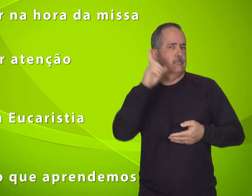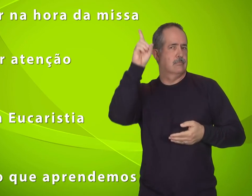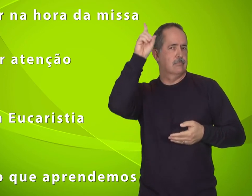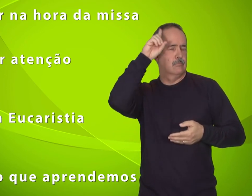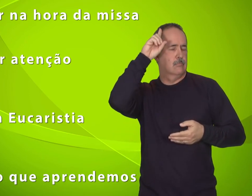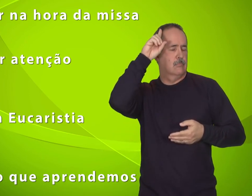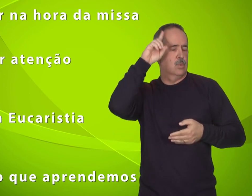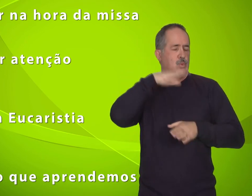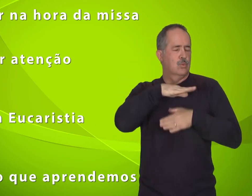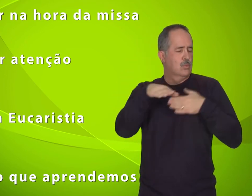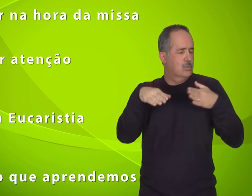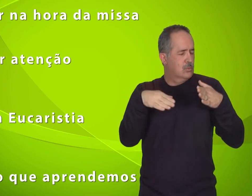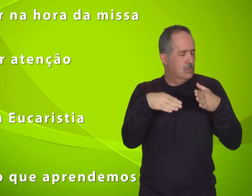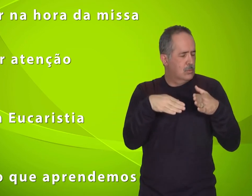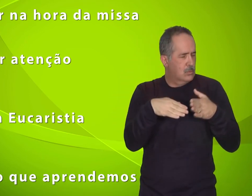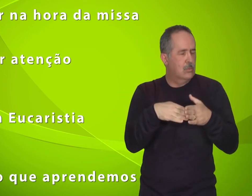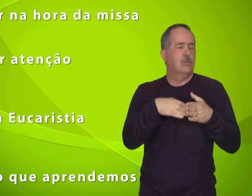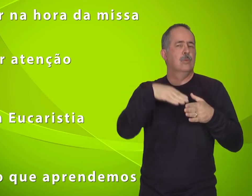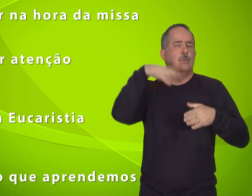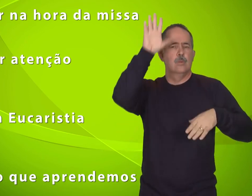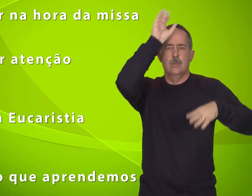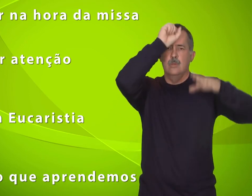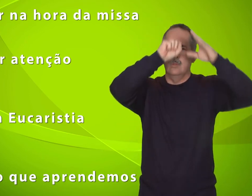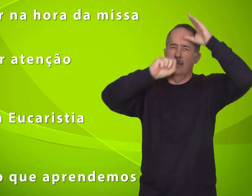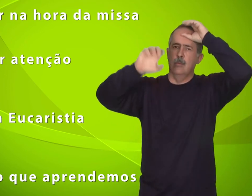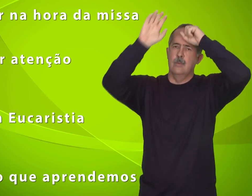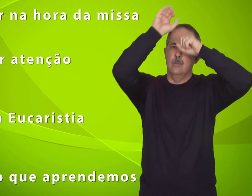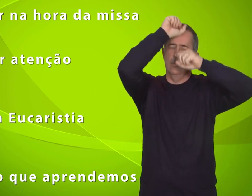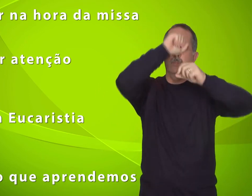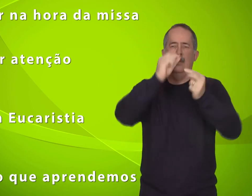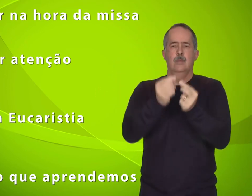dia, tudo o que aprendemos na missa.